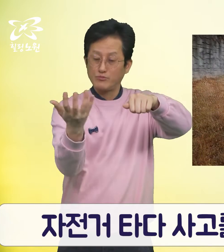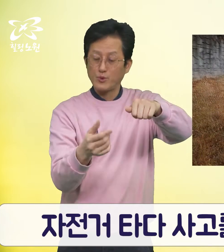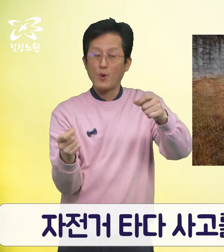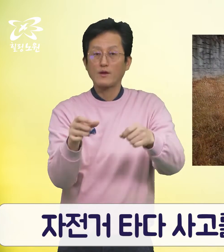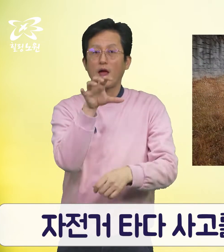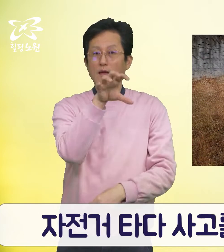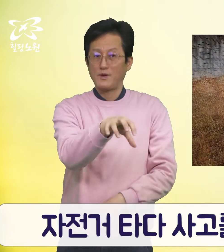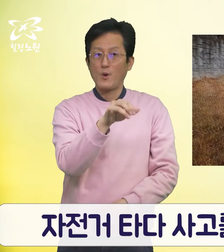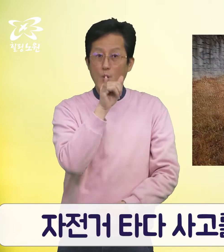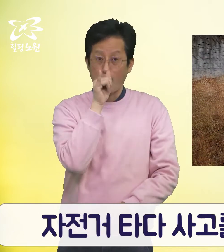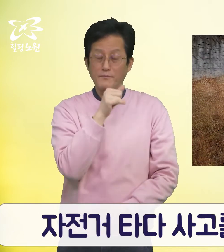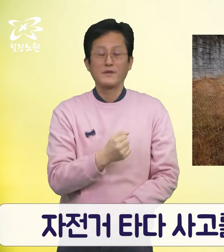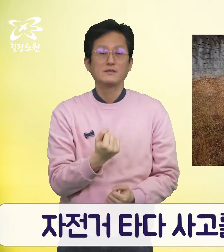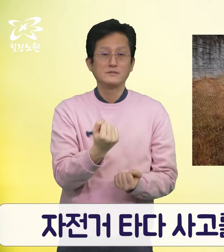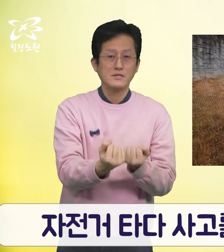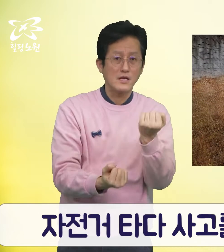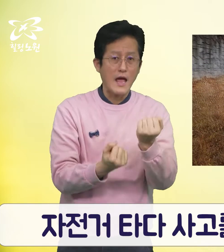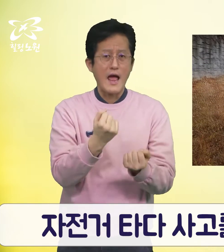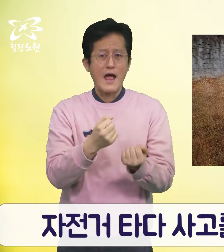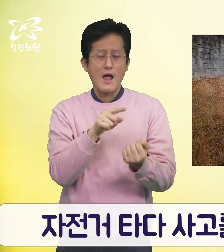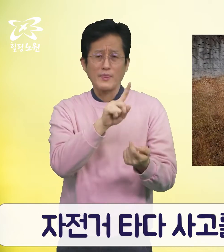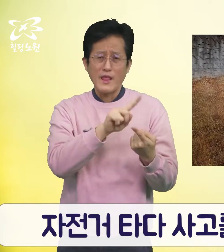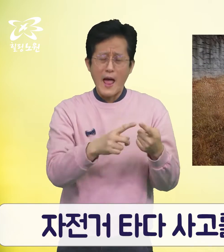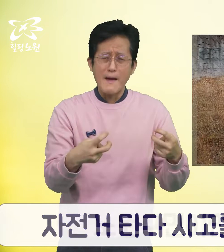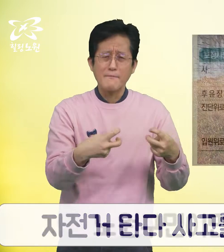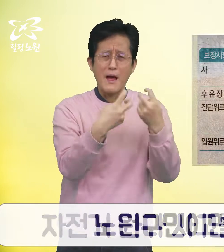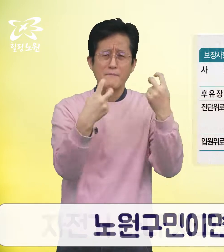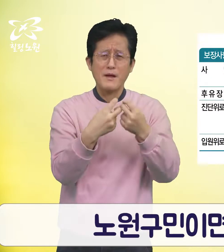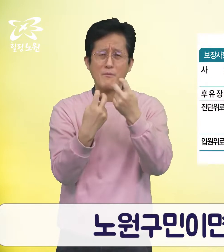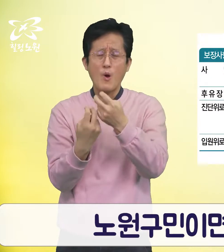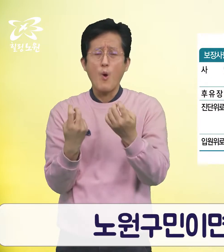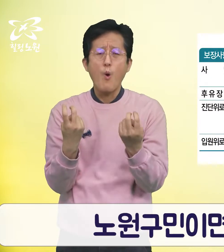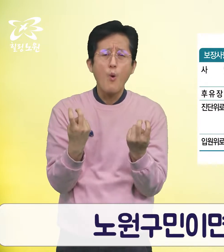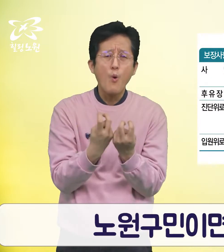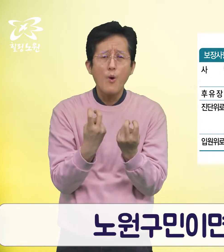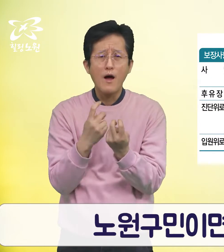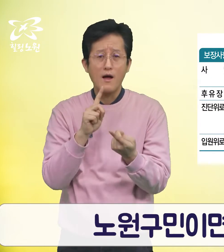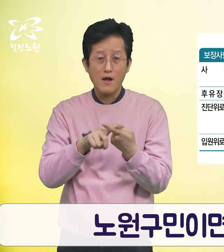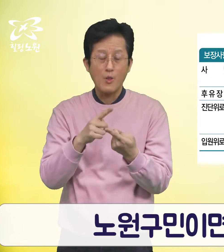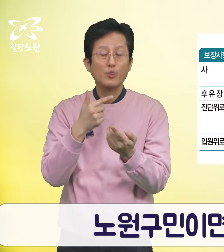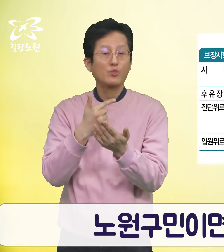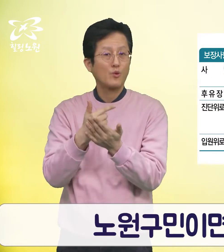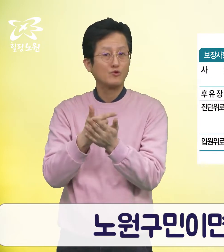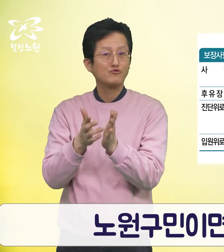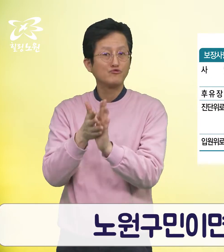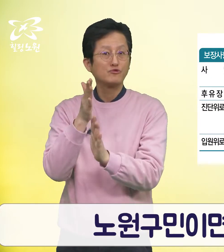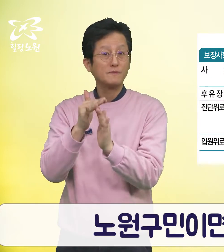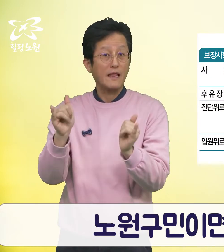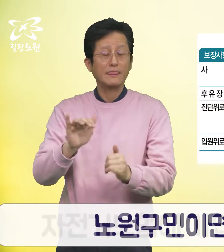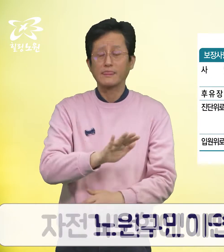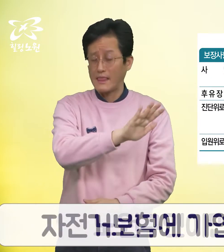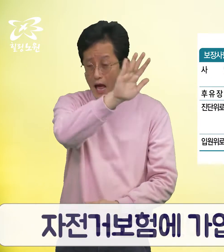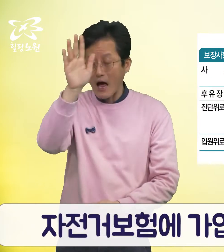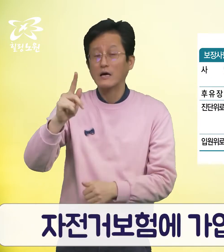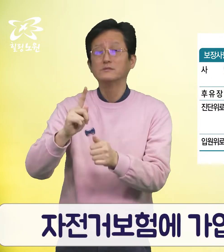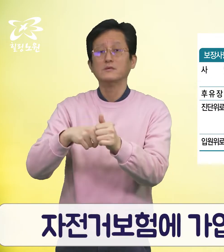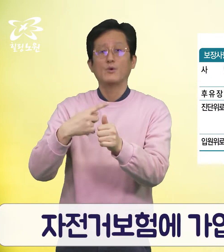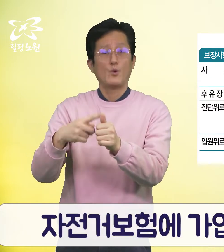자전거 타다가 사고를 당하셨나요? 노원구민이면 자동으로 자전거 보험에